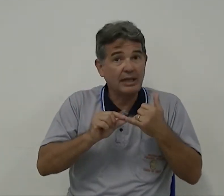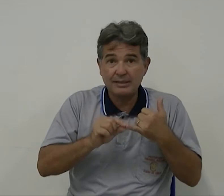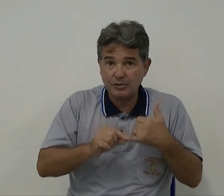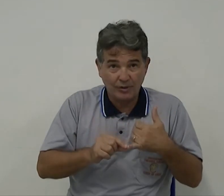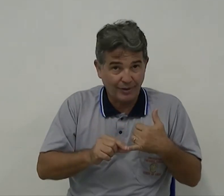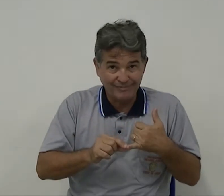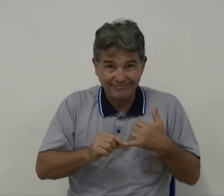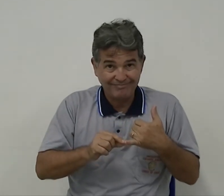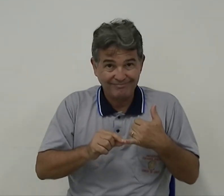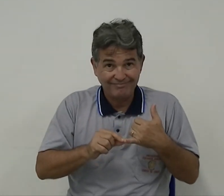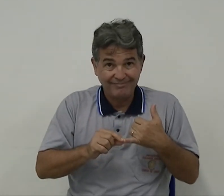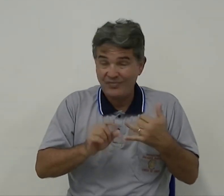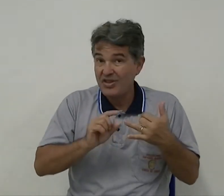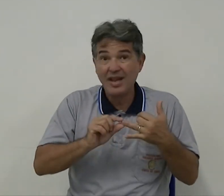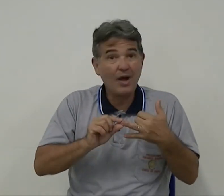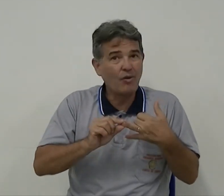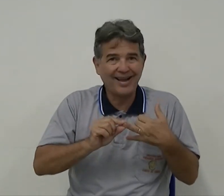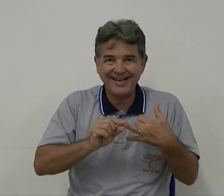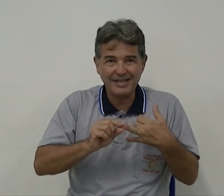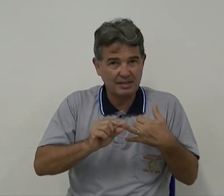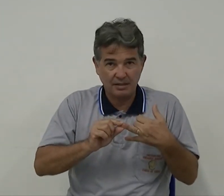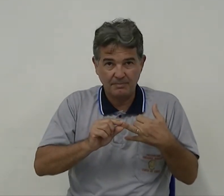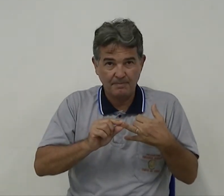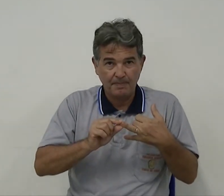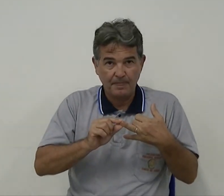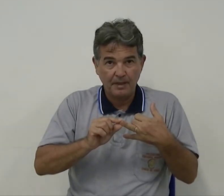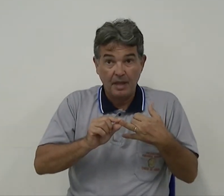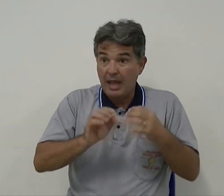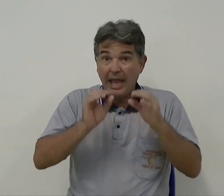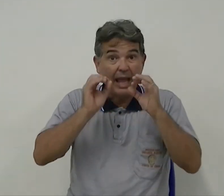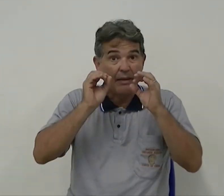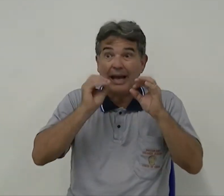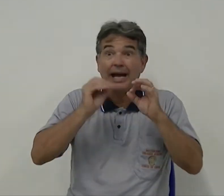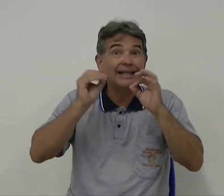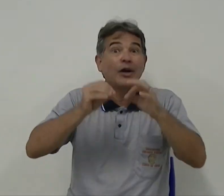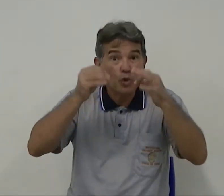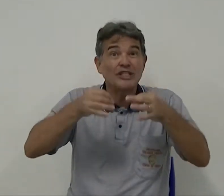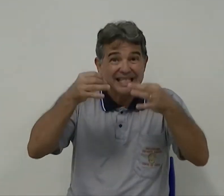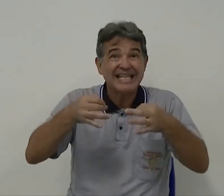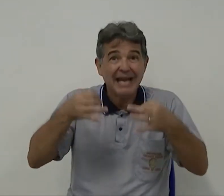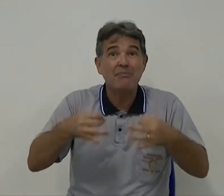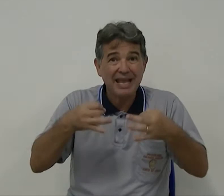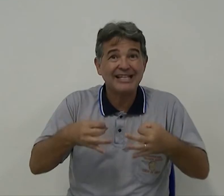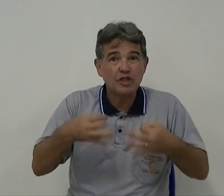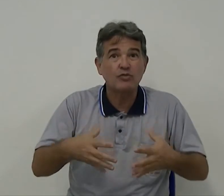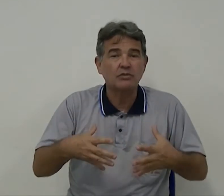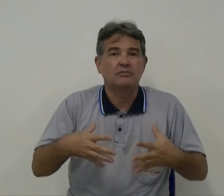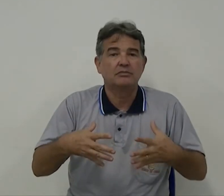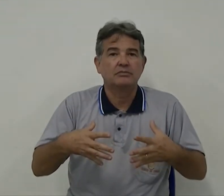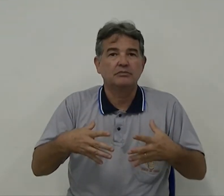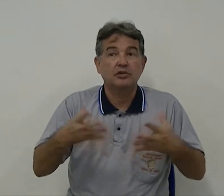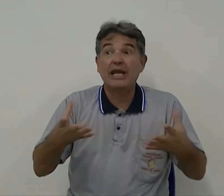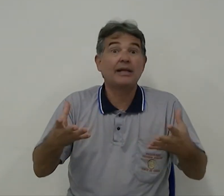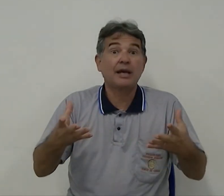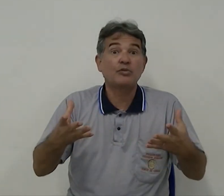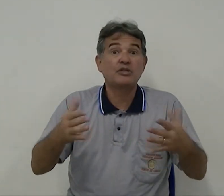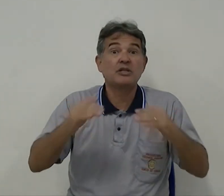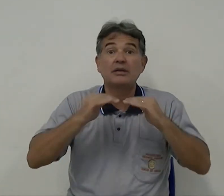residual, não moraliza, é anacusia mesmo, o é que anacusia?